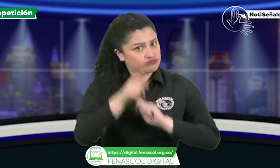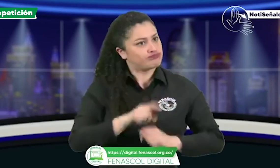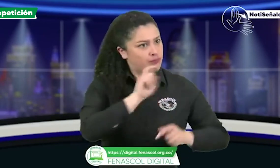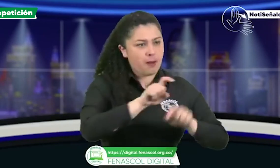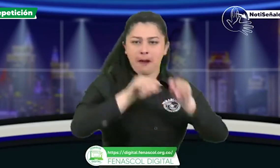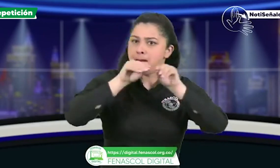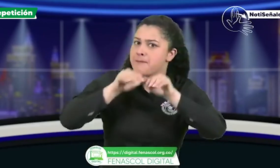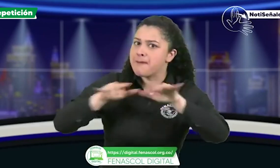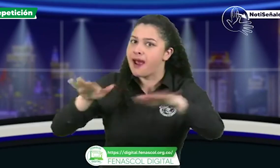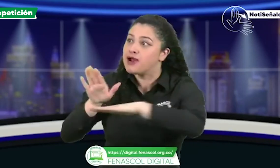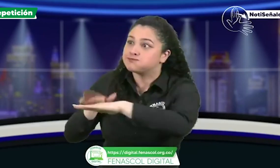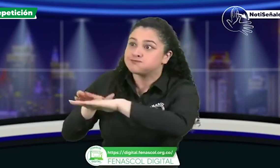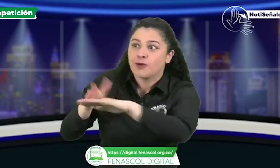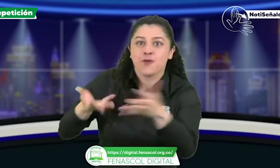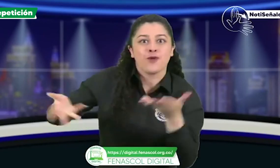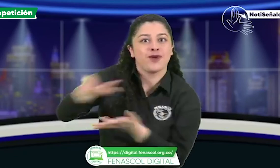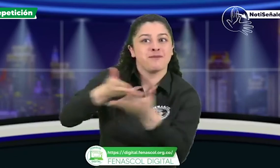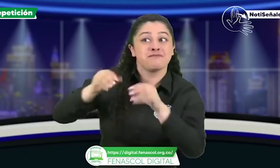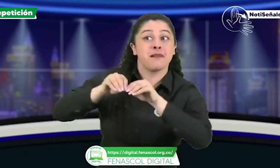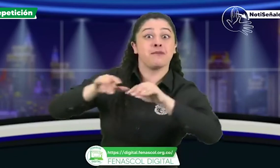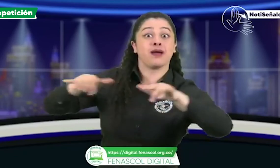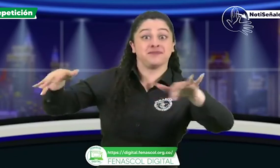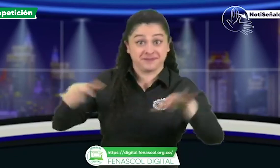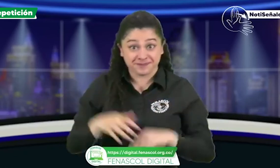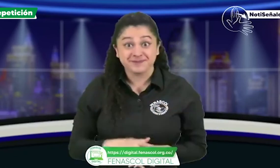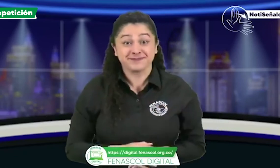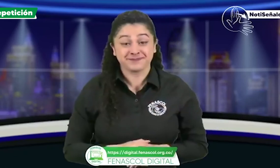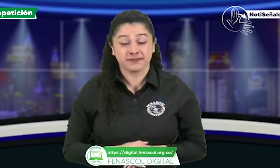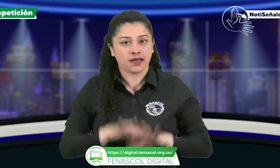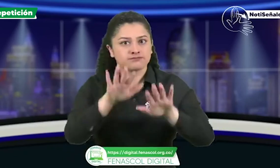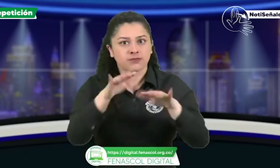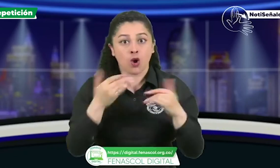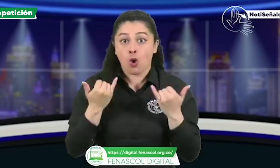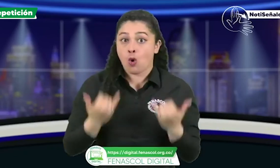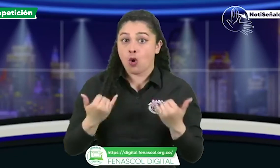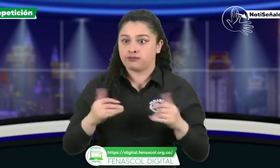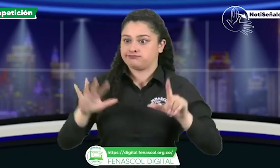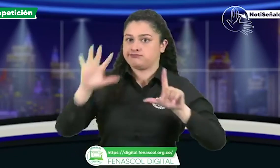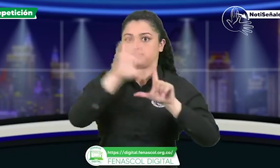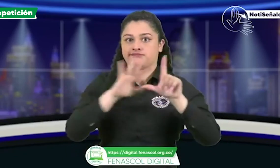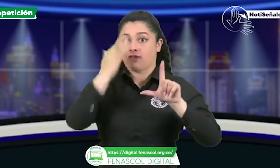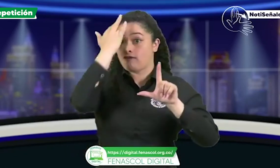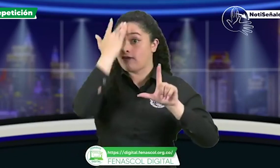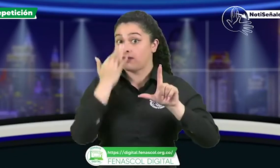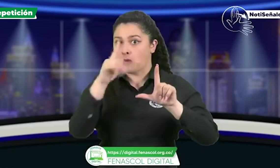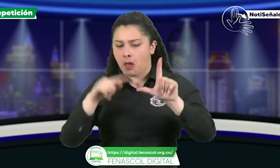Ustedes saben que nuestro horario cambió. Entonces, compartan este en vivo para que otras personas puedan verlo.